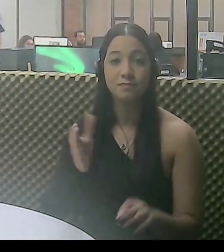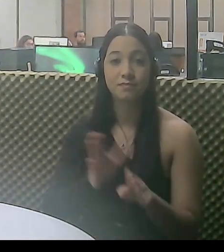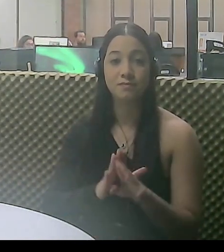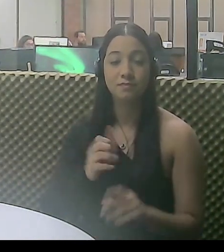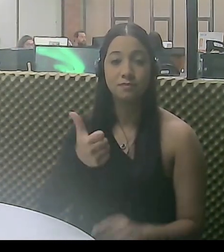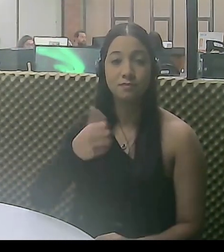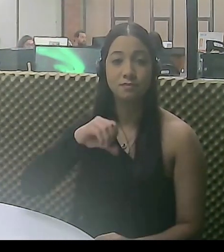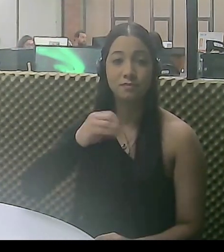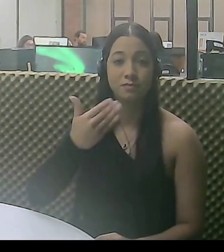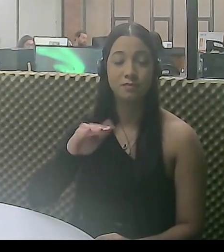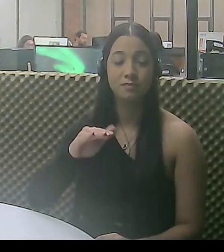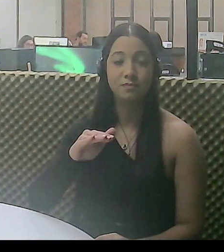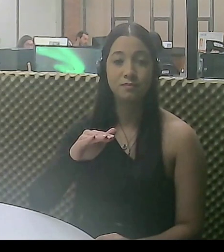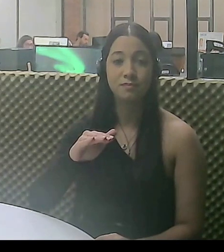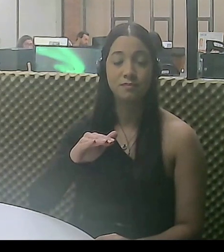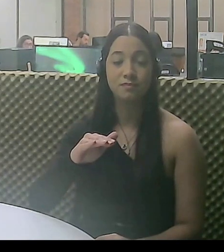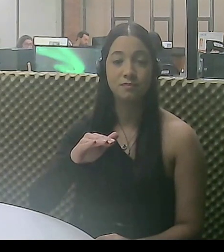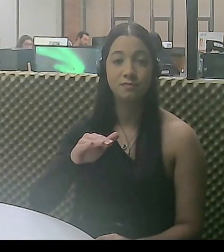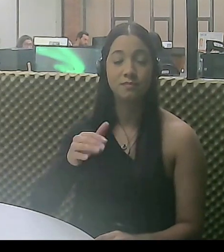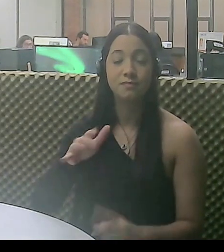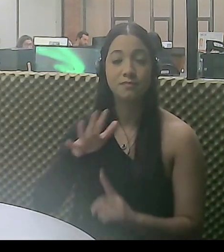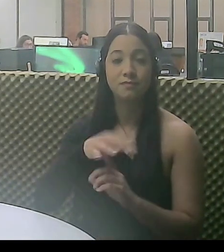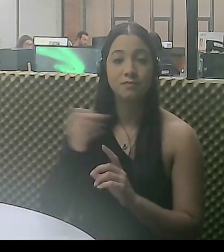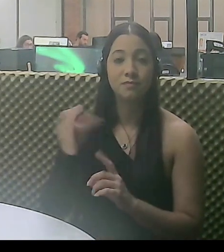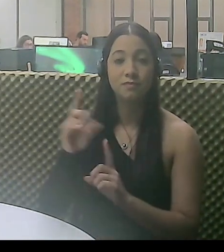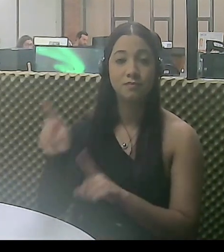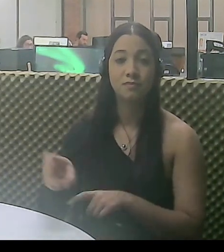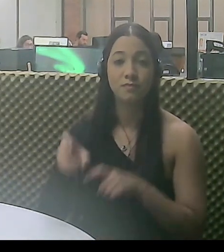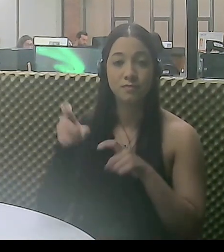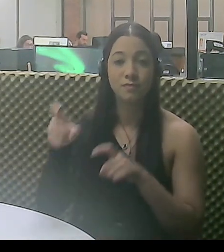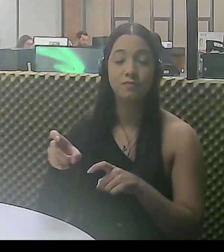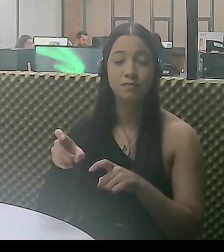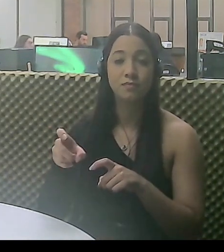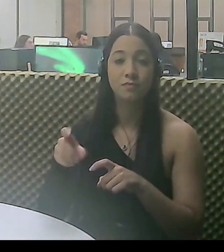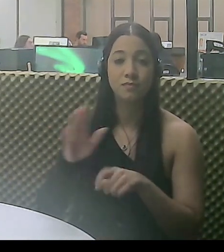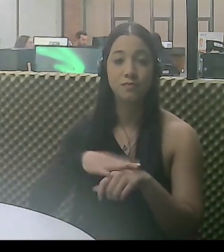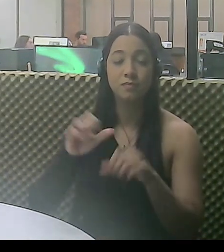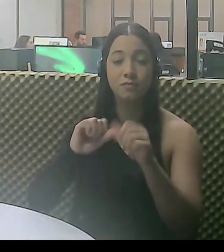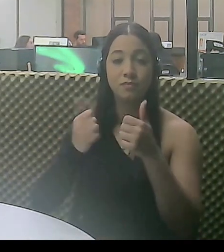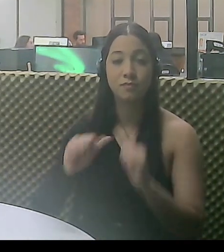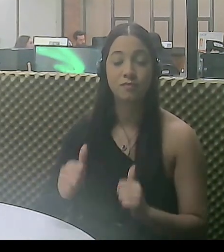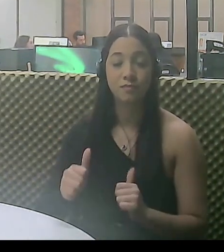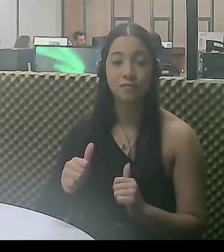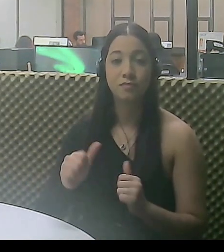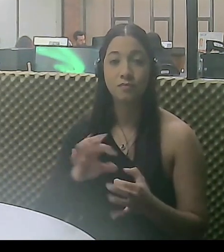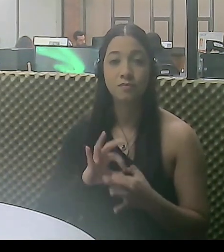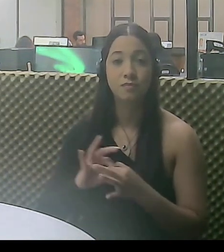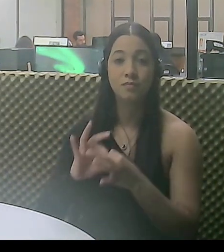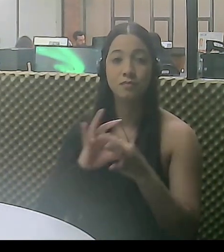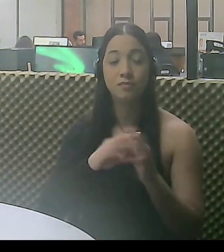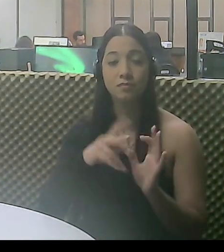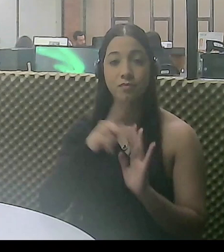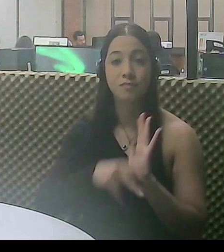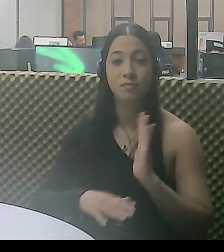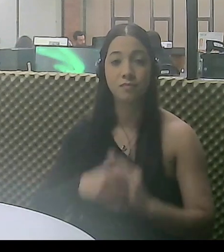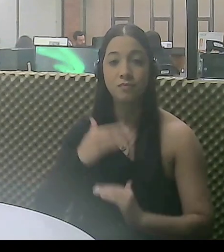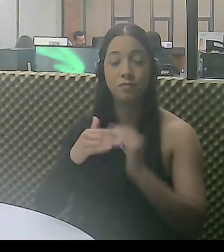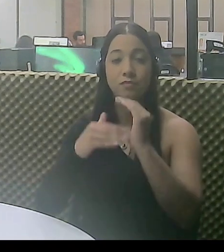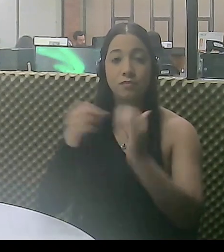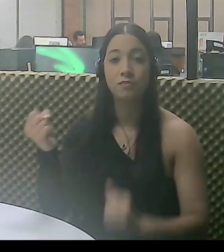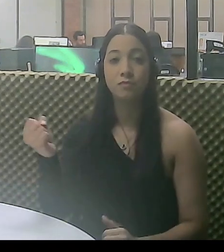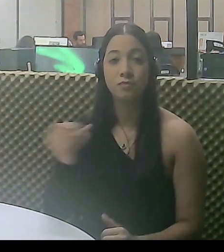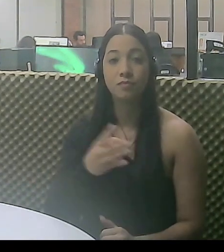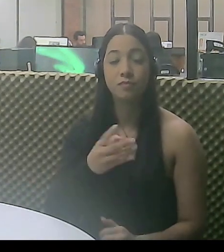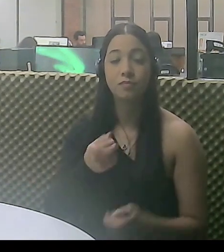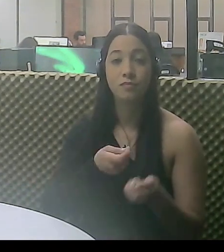às 19h30. A feira Novo Agro é realizada junto a produtores e artesãos, que integram o programa de desenvolvimento de